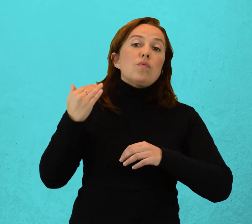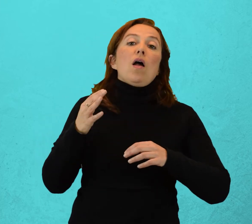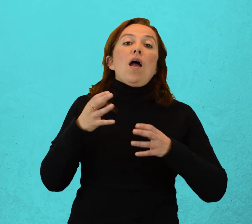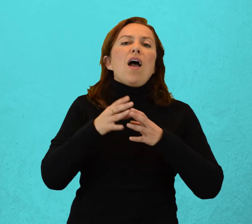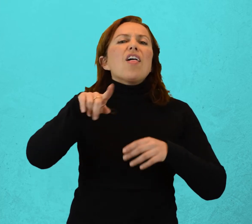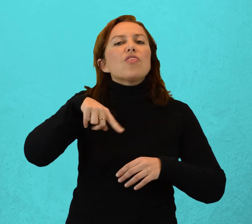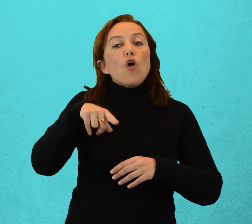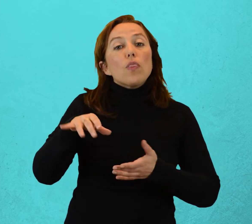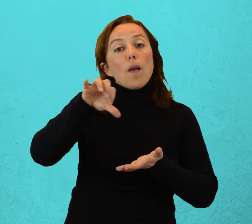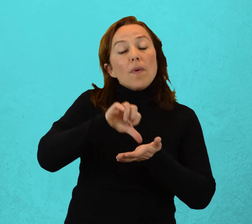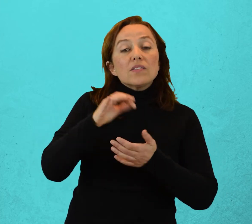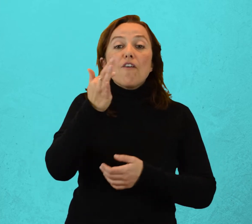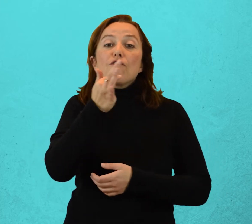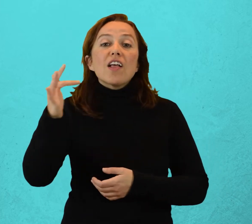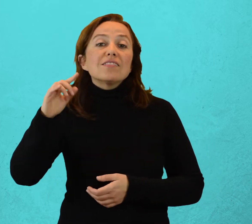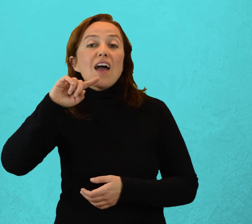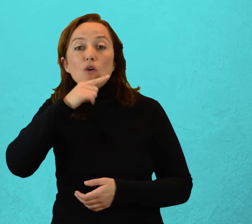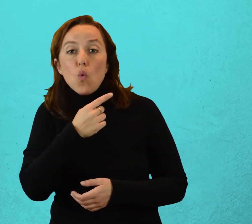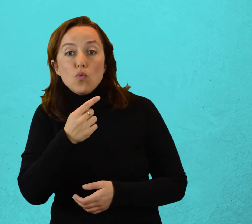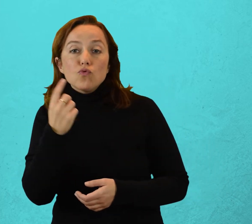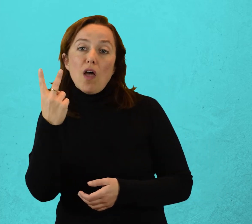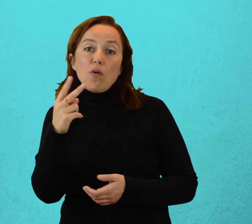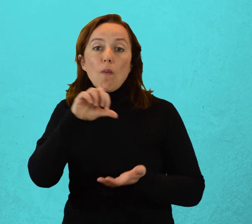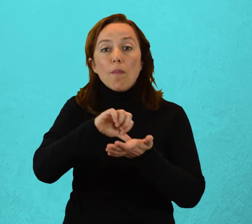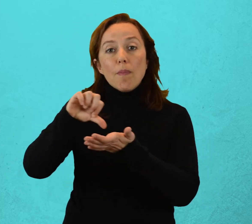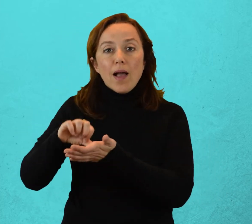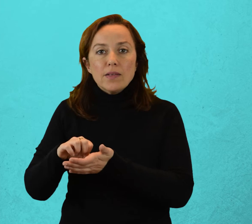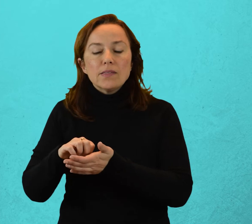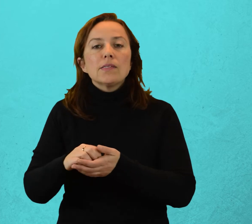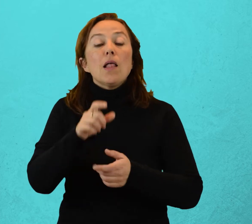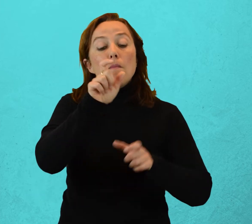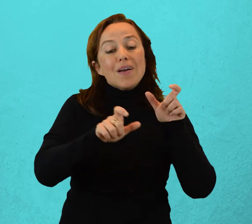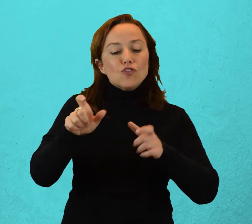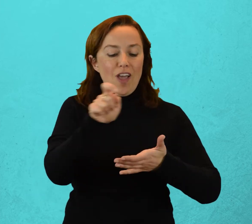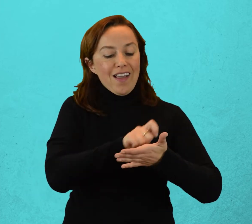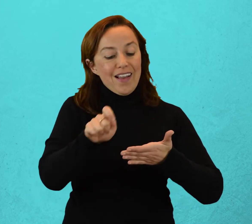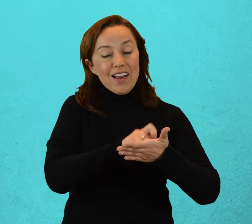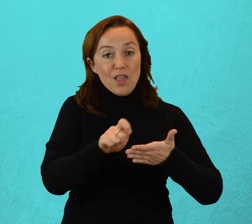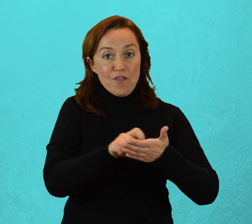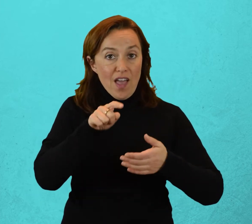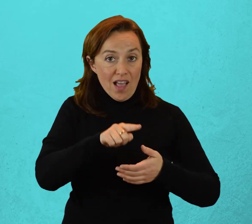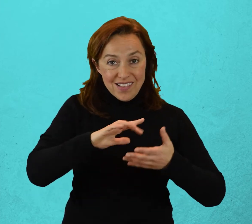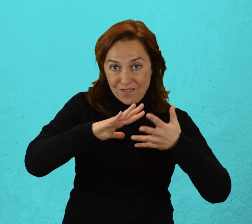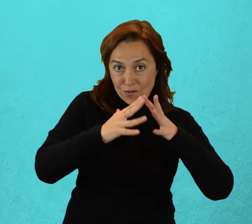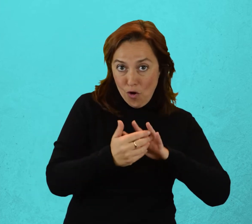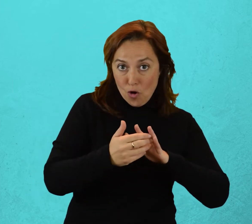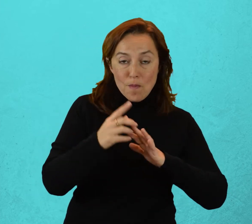realismo literario se desarrolló especialmente en Francia y Rusia. La idea central de los escritores